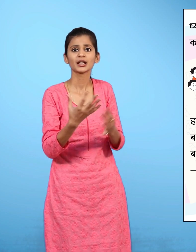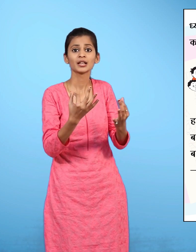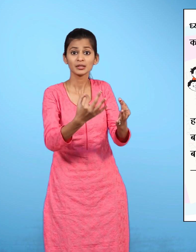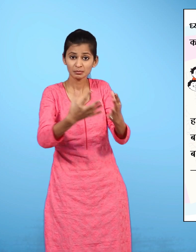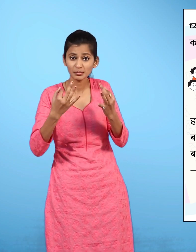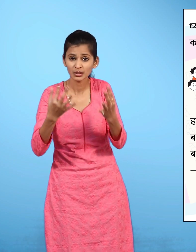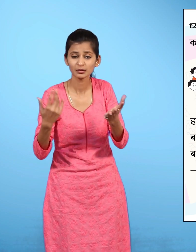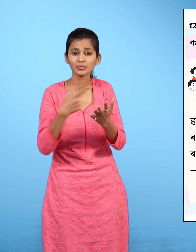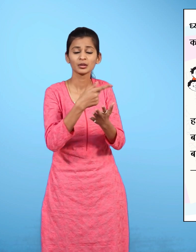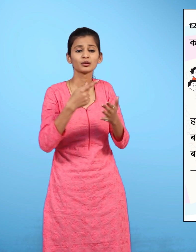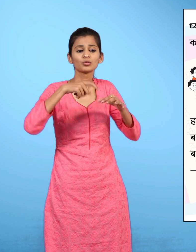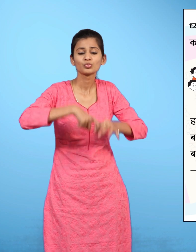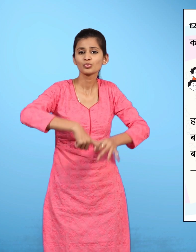इसकी खास बातें बताओ